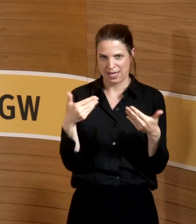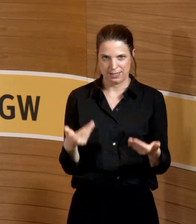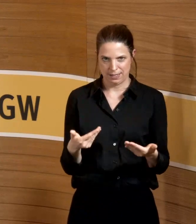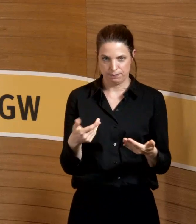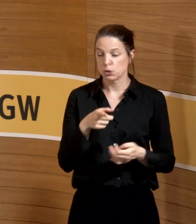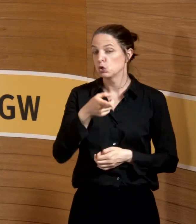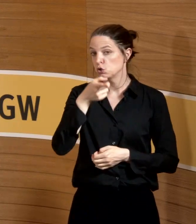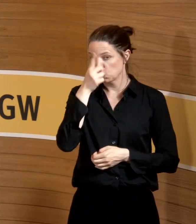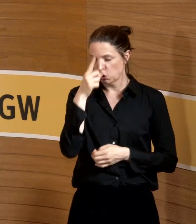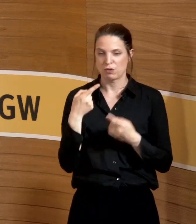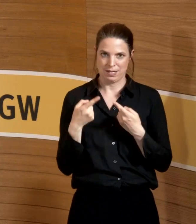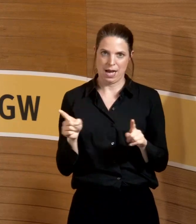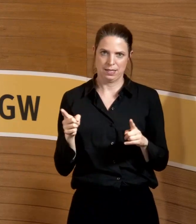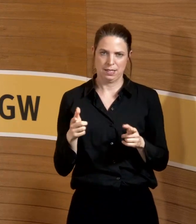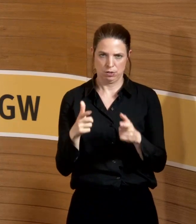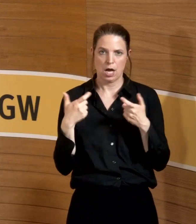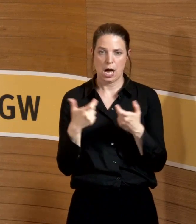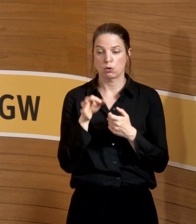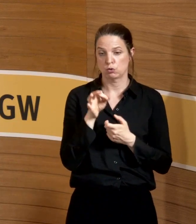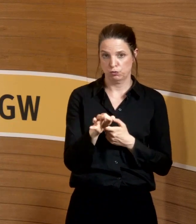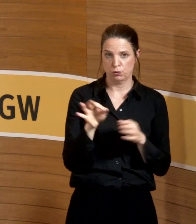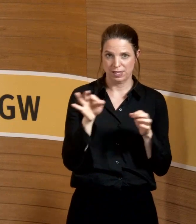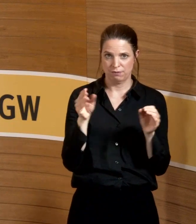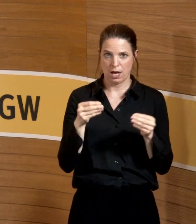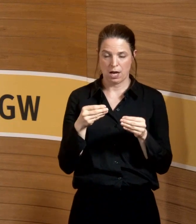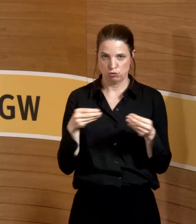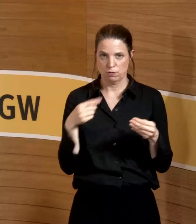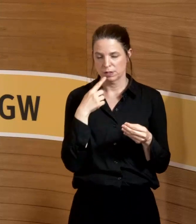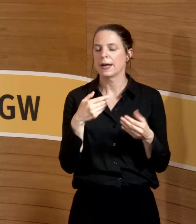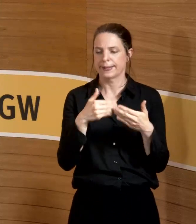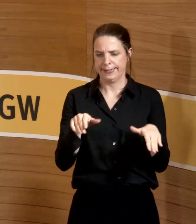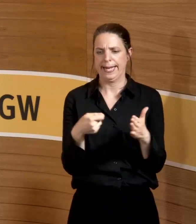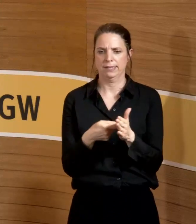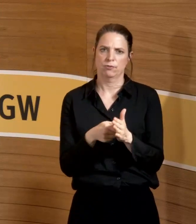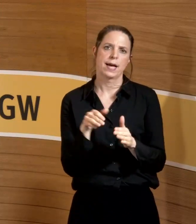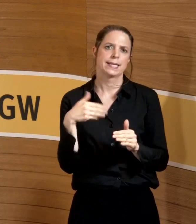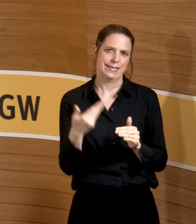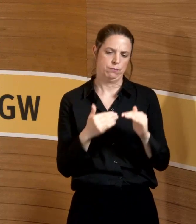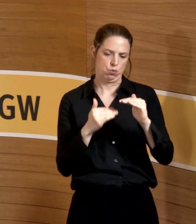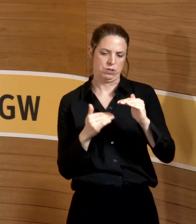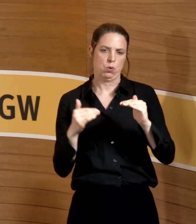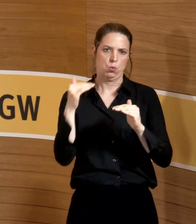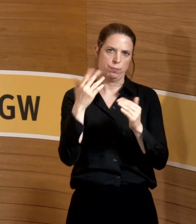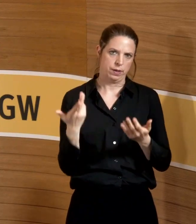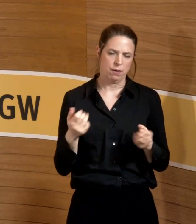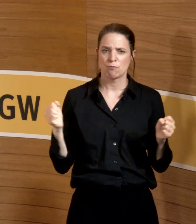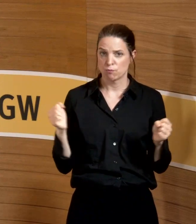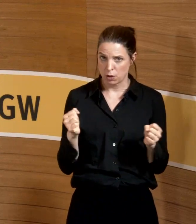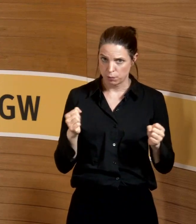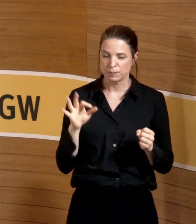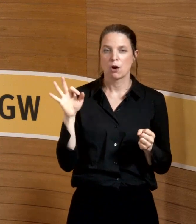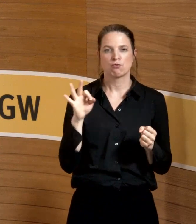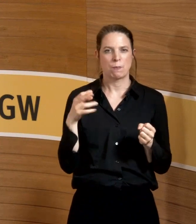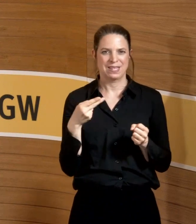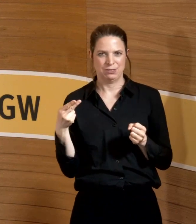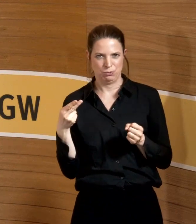Der Ausschuss für Gefahrstoffe hat Formaldehyd sehr wohl einen Grenzwert gegeben. Warum ist das so? Formaldehyd ist ein